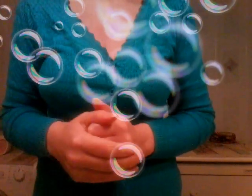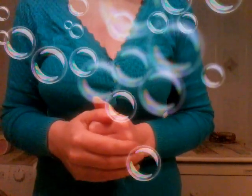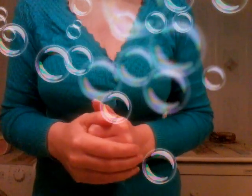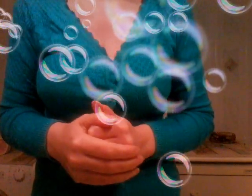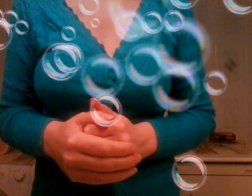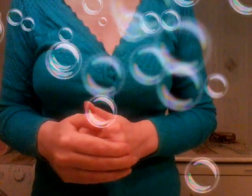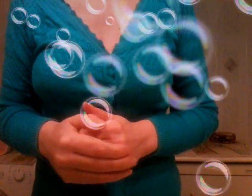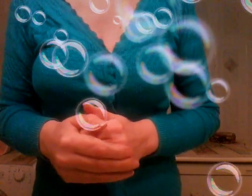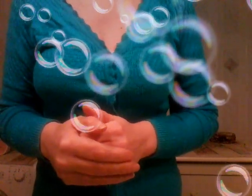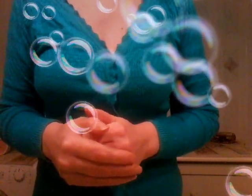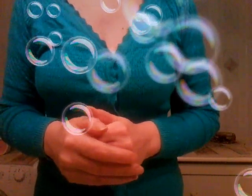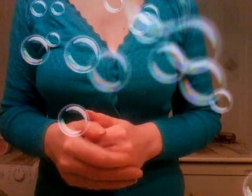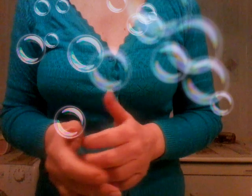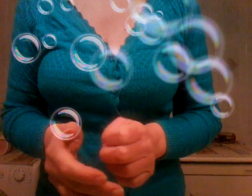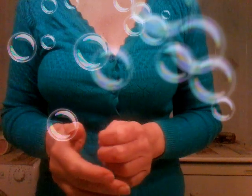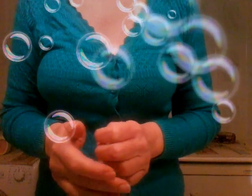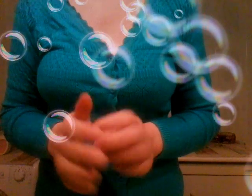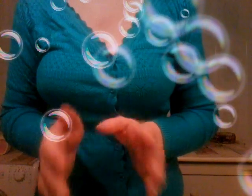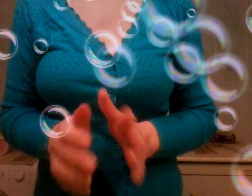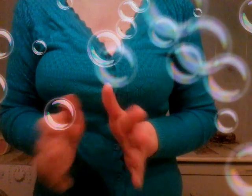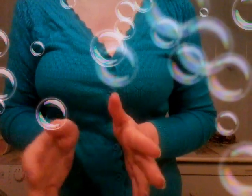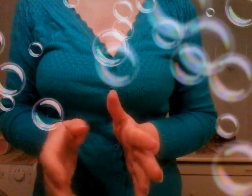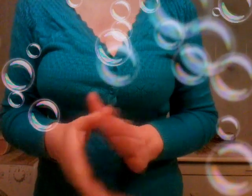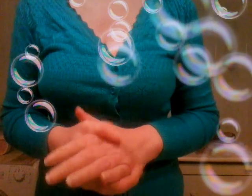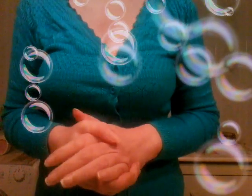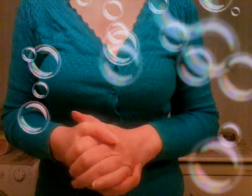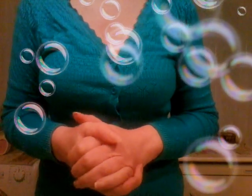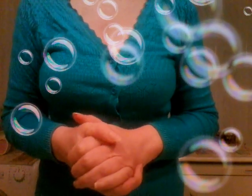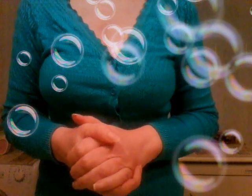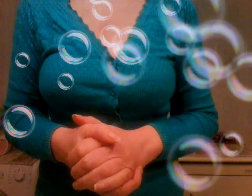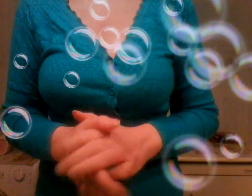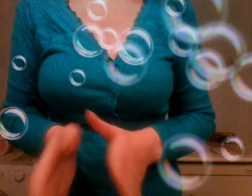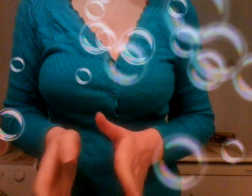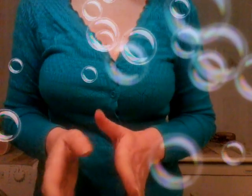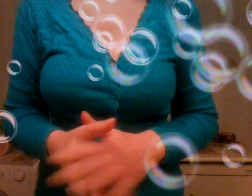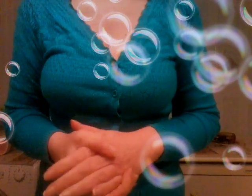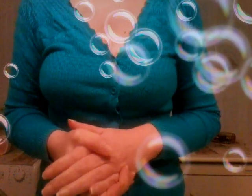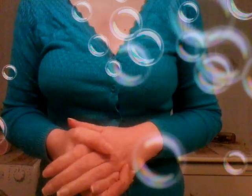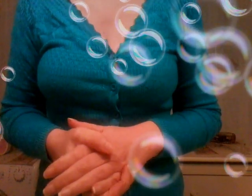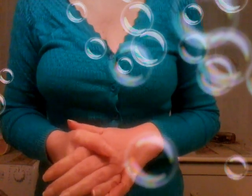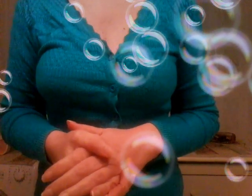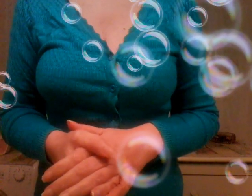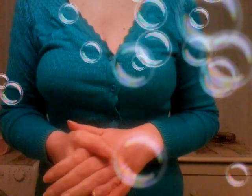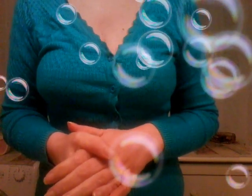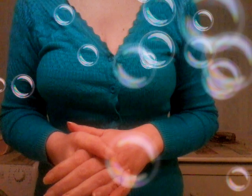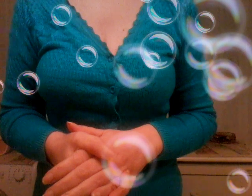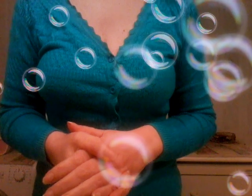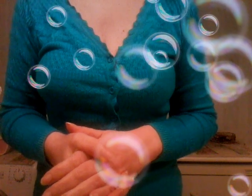vita ho lavorato in un negozio e gratis proprio finito il